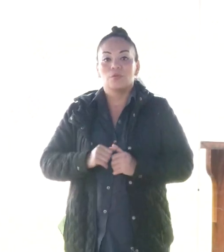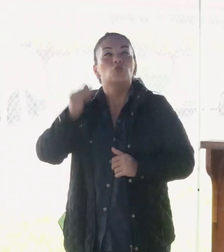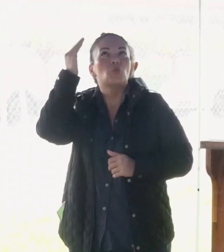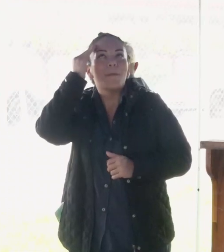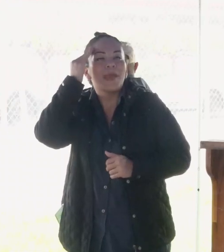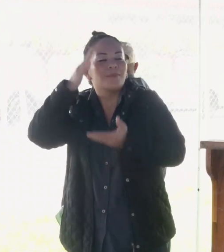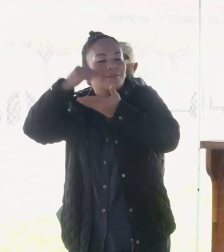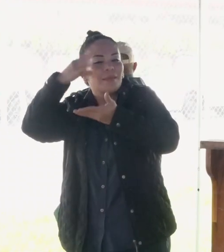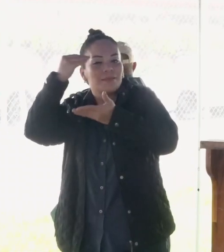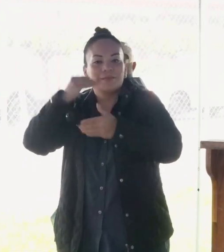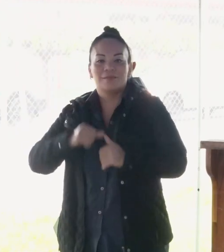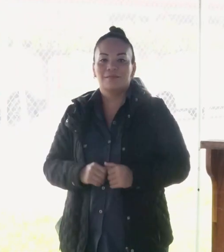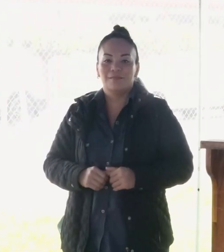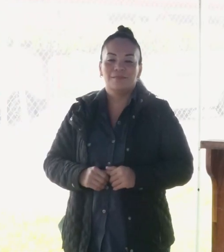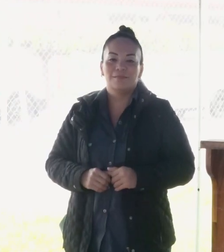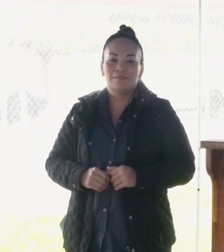sus mentes.